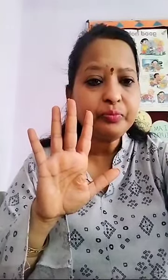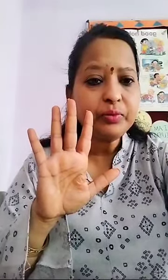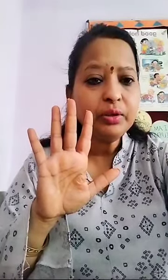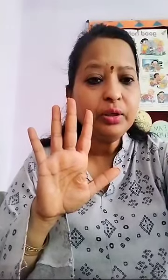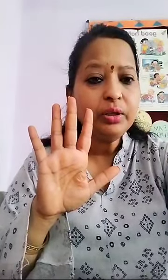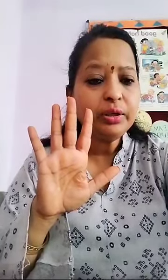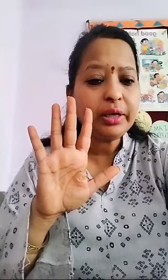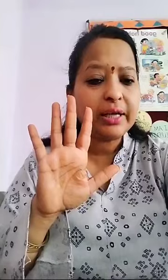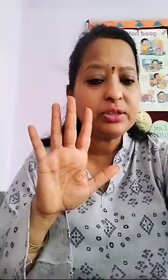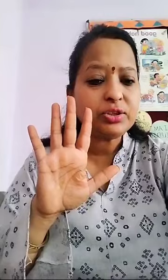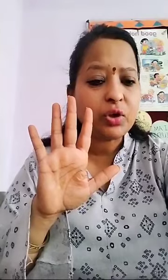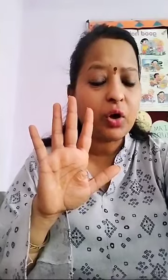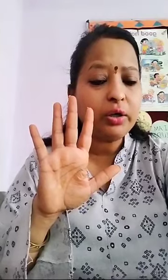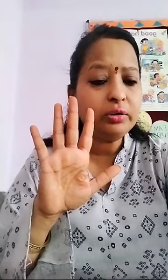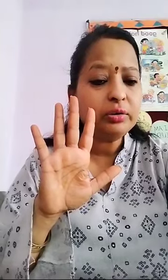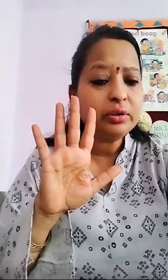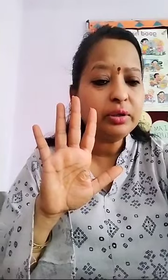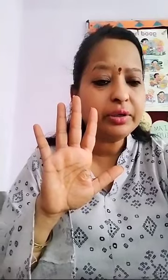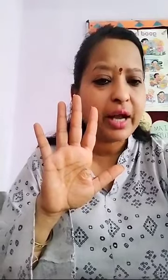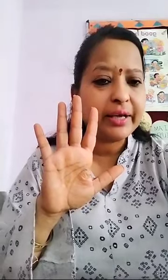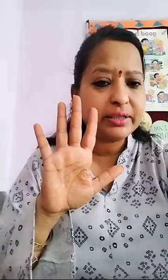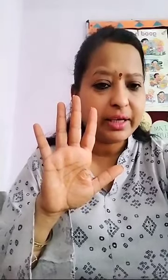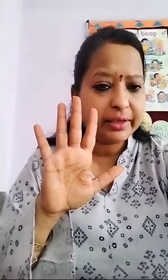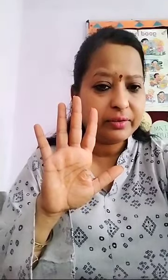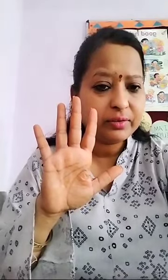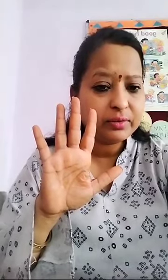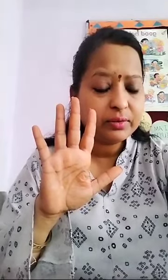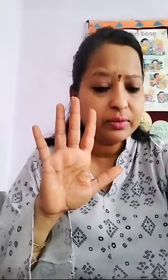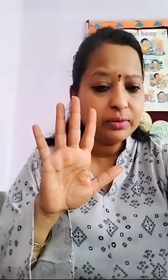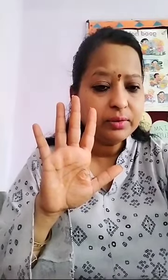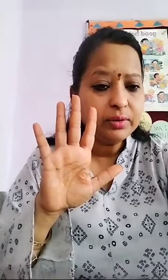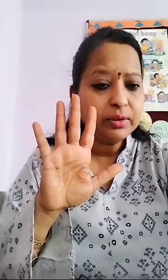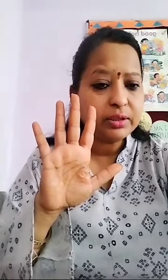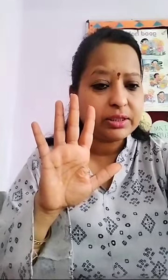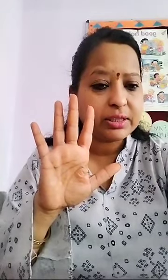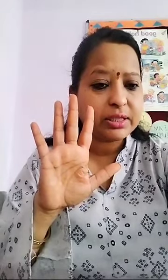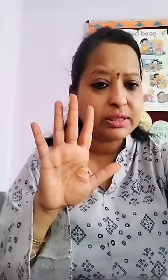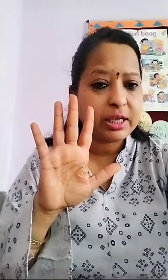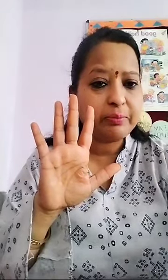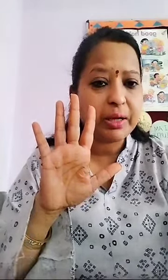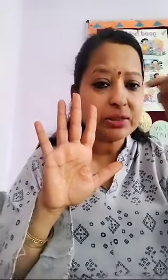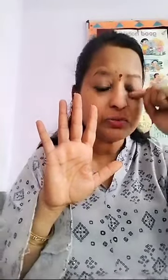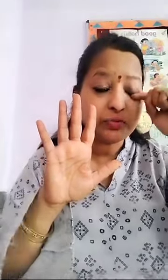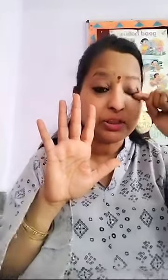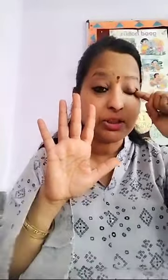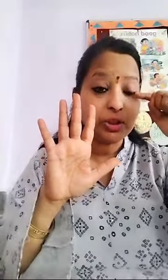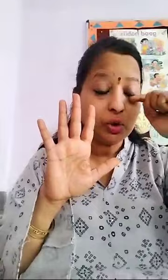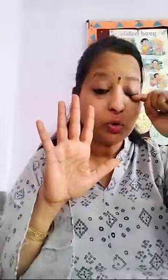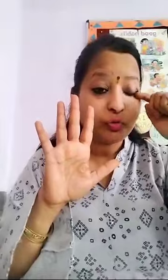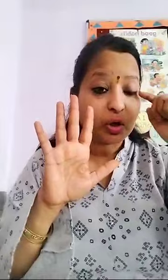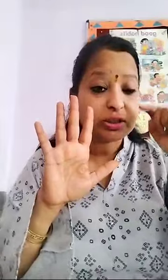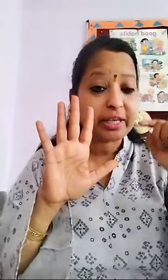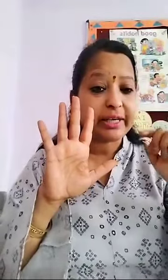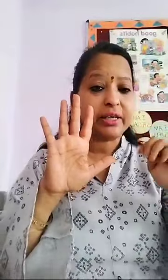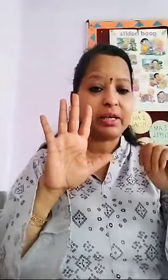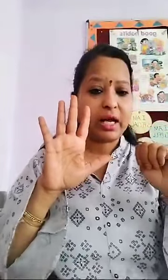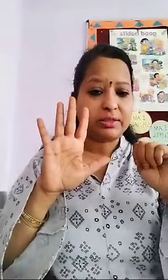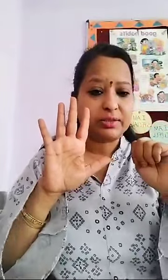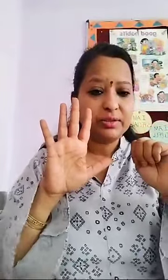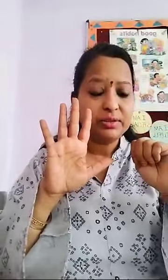Tense on right hand This is the slave bus Which is new first second class First